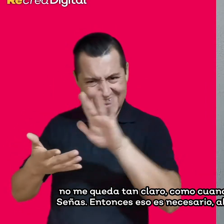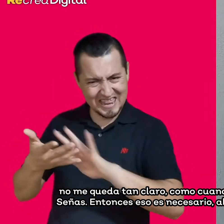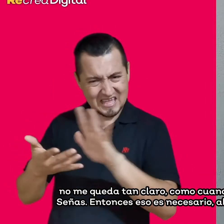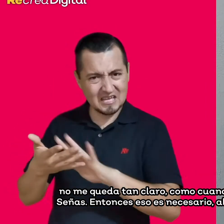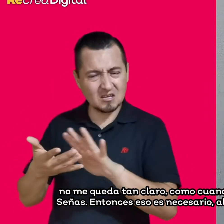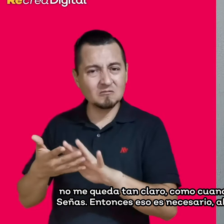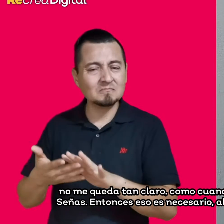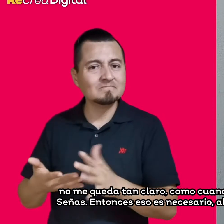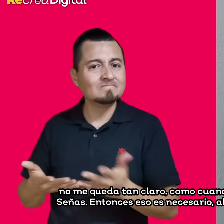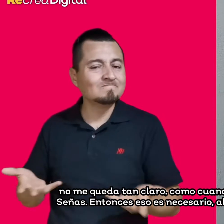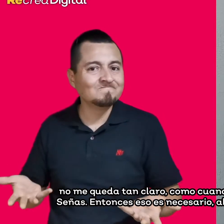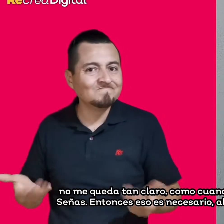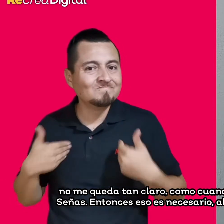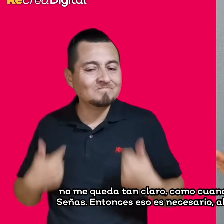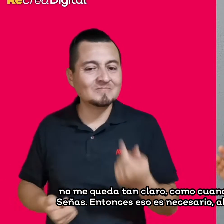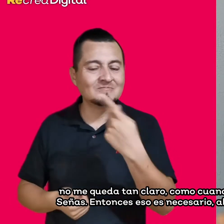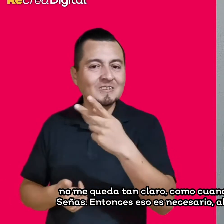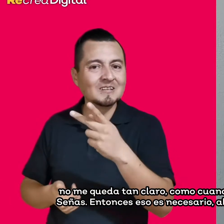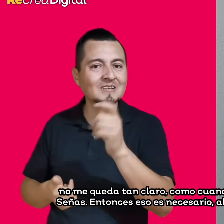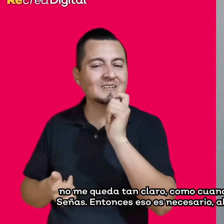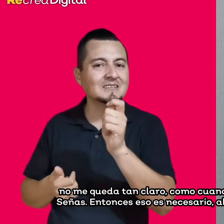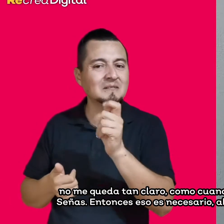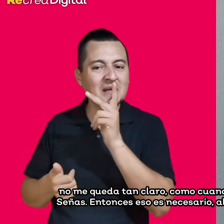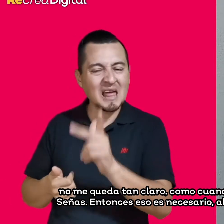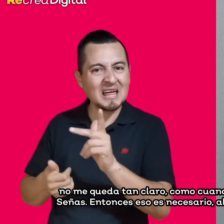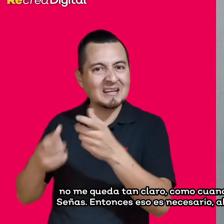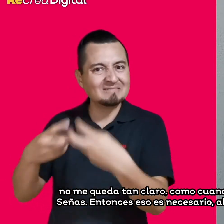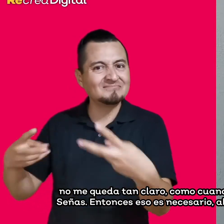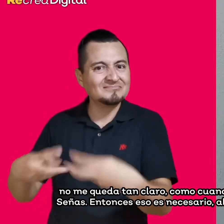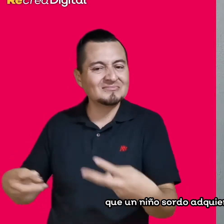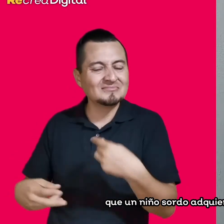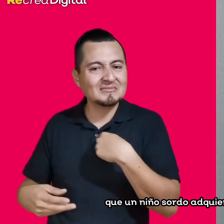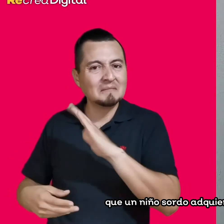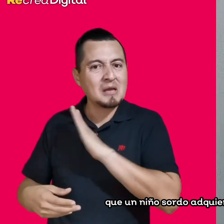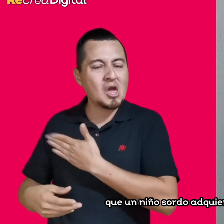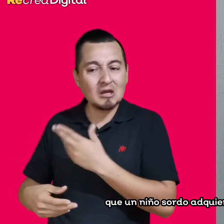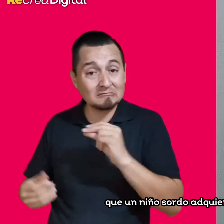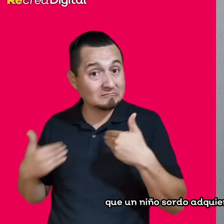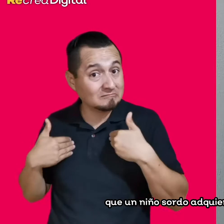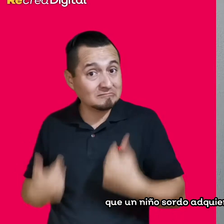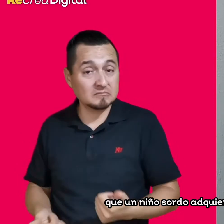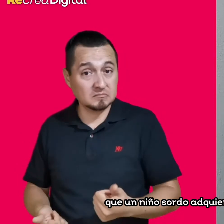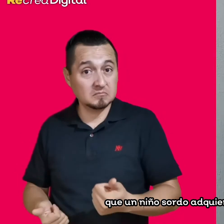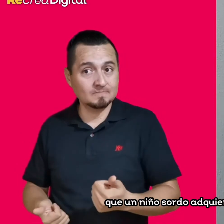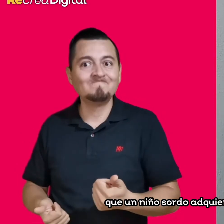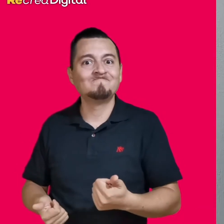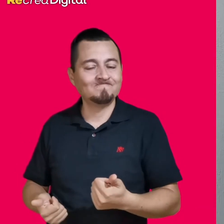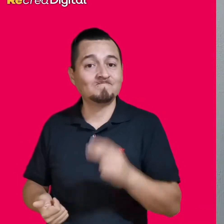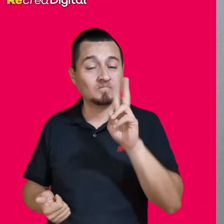necesario. Al 100% es indispensable que un niño sordo adquiera la lengua de señas.